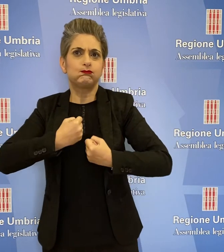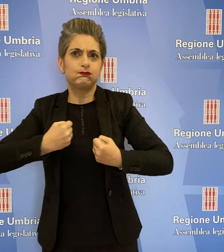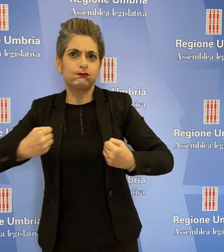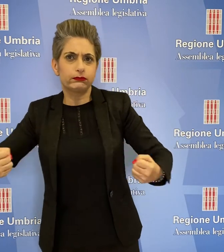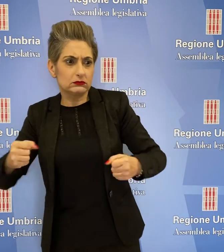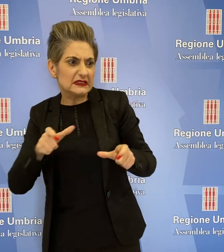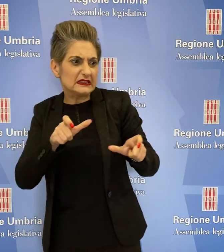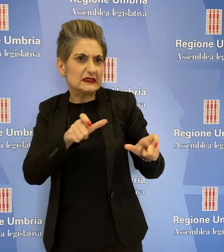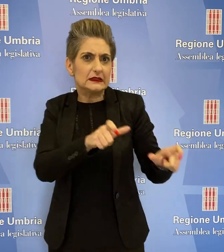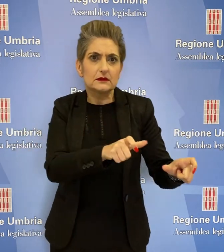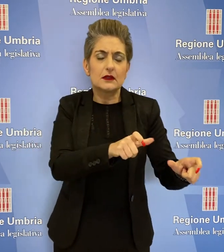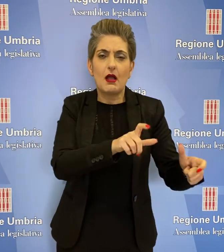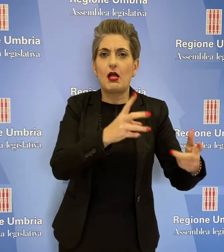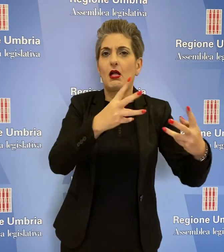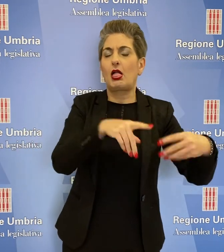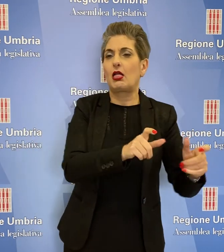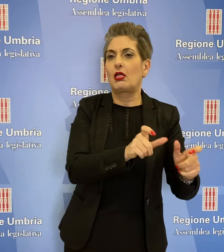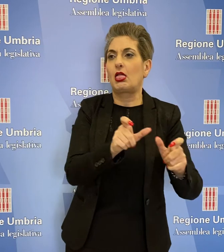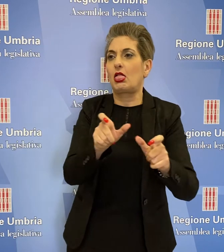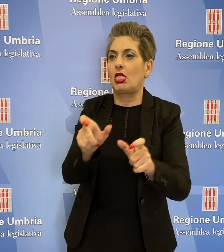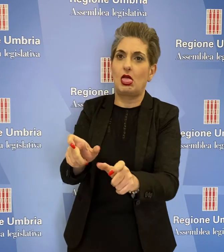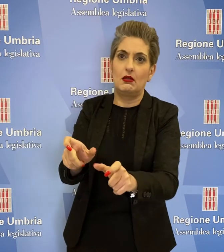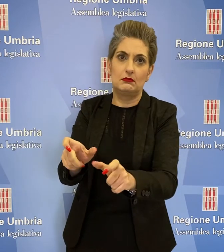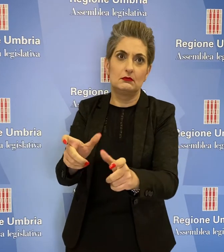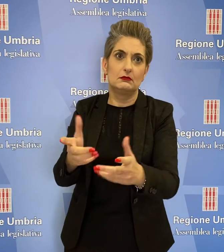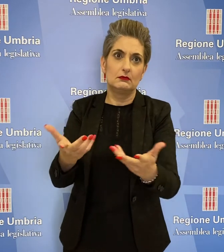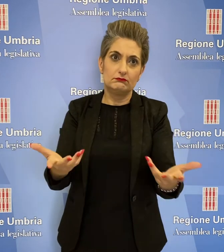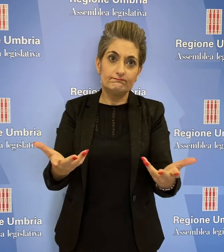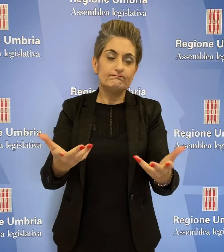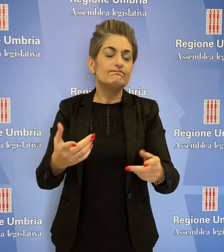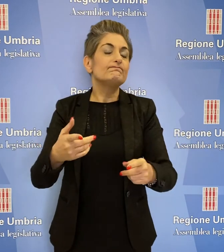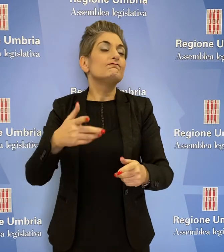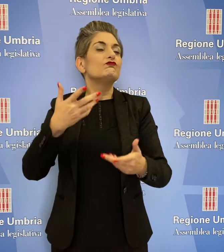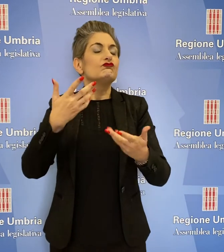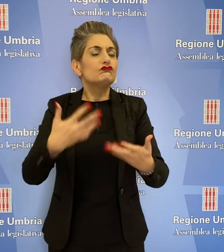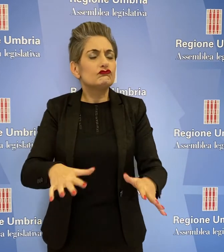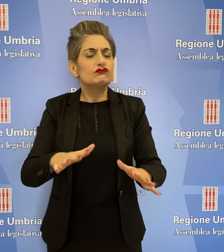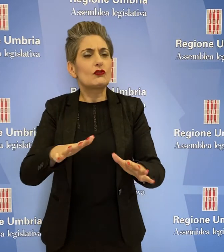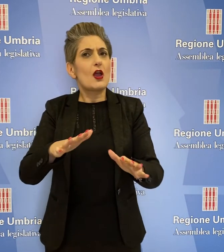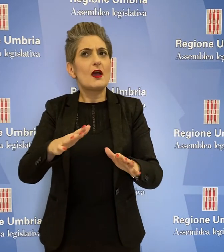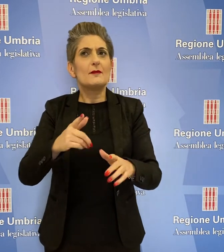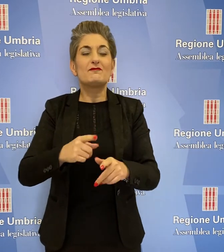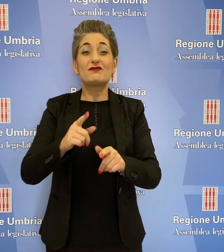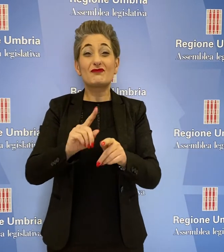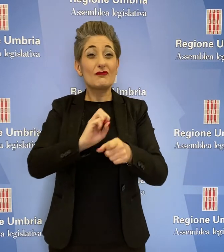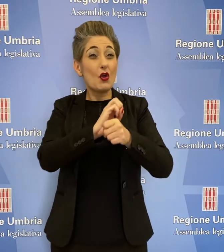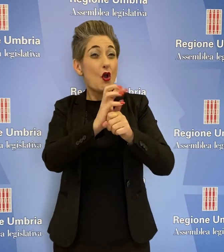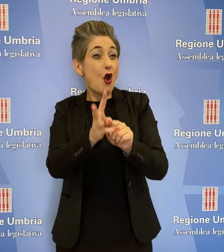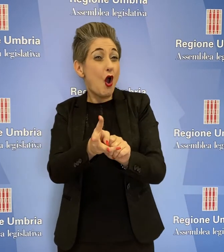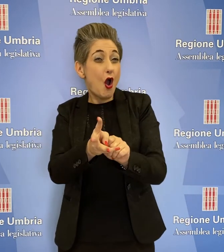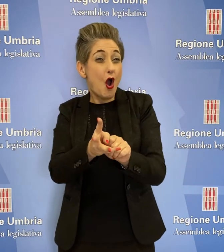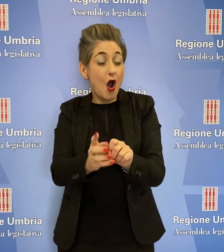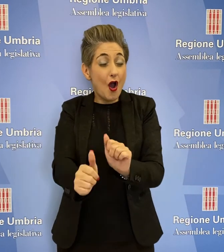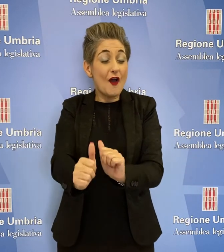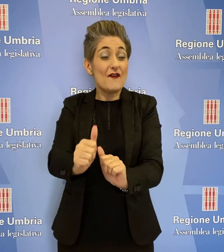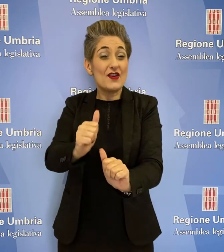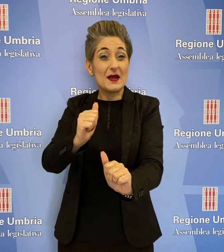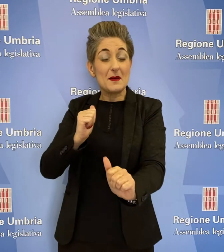controllo dei grandi gruppi sulle nostre banche regionali. Abbiamo iniziato a discutere